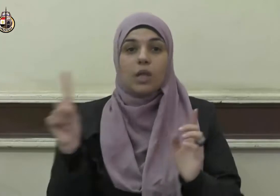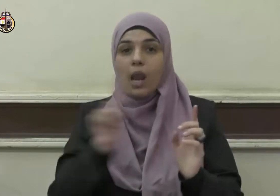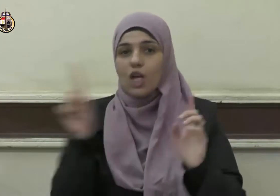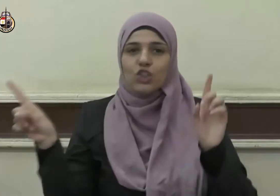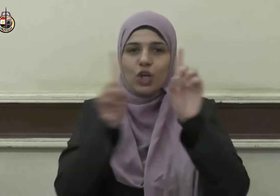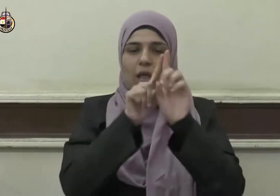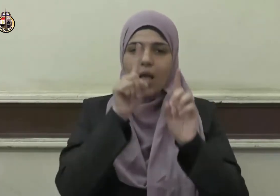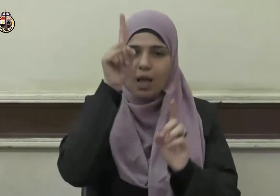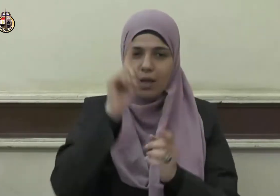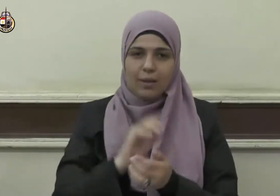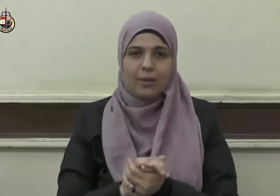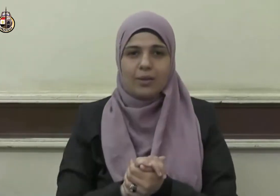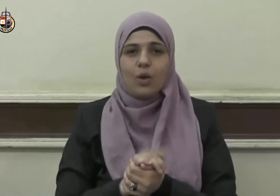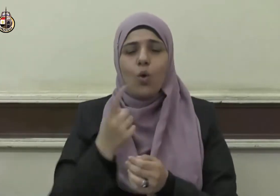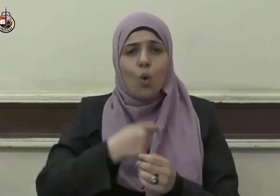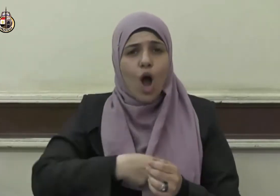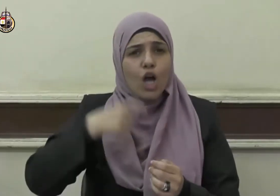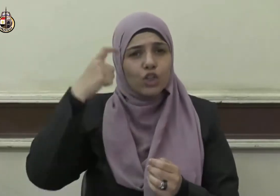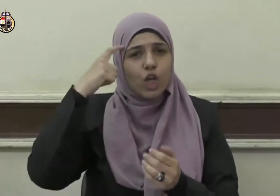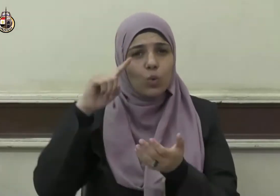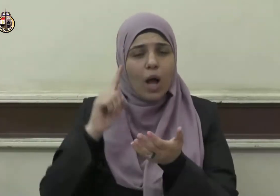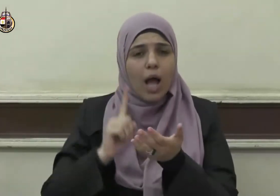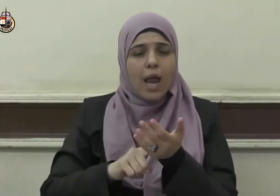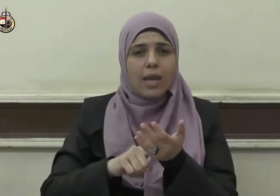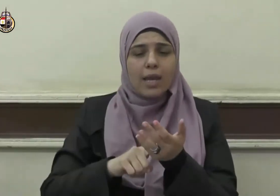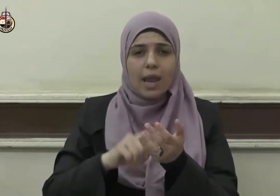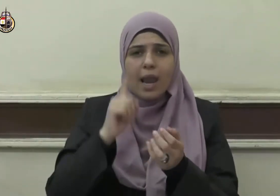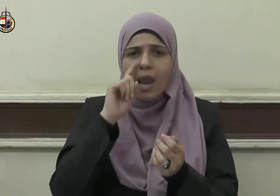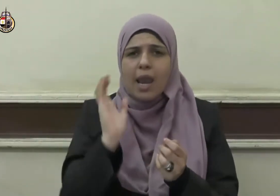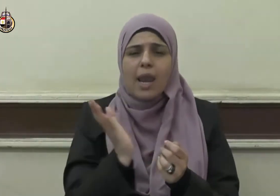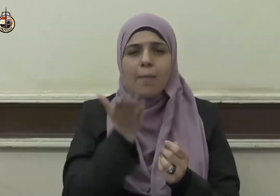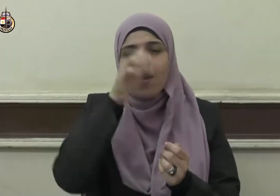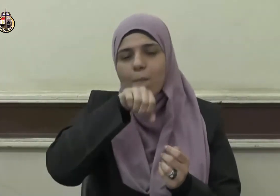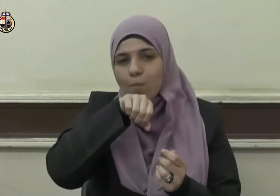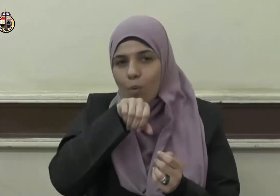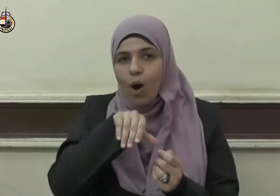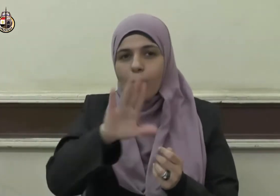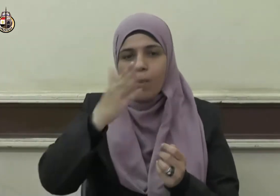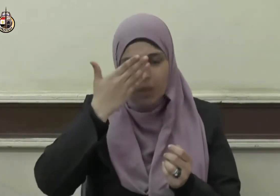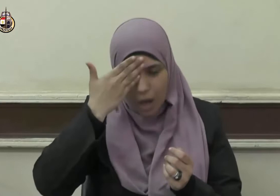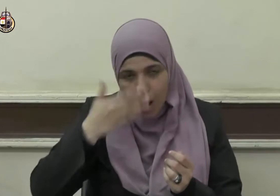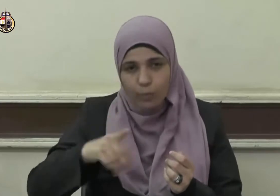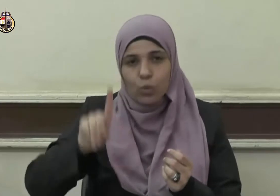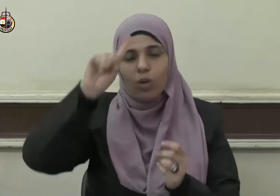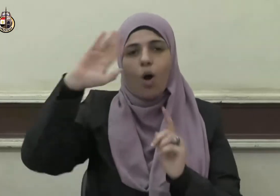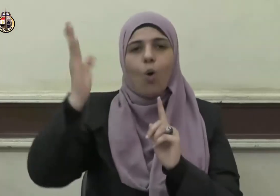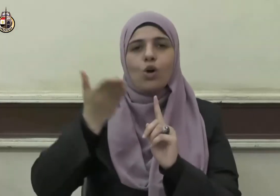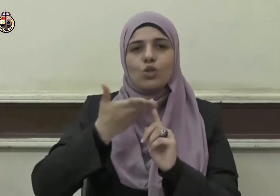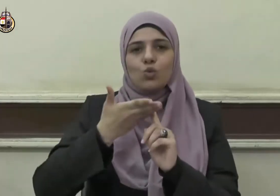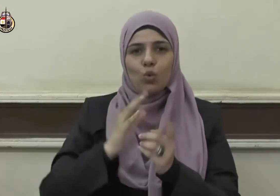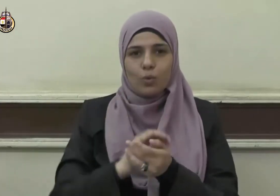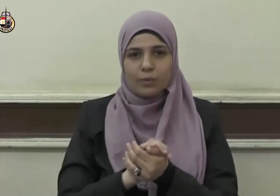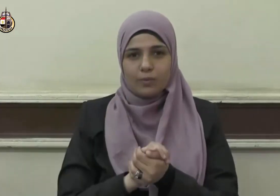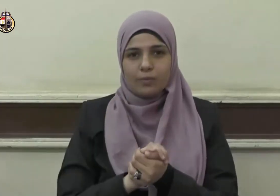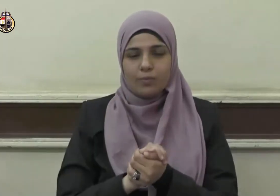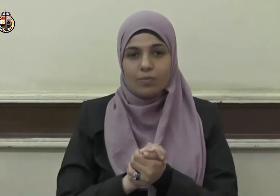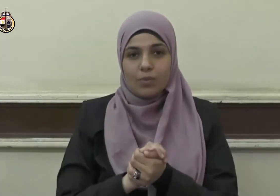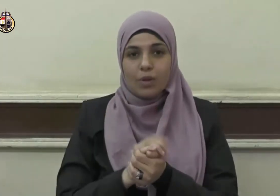واشهدوا سيدنا ونبينا محمد عبده ورسوله القائل في